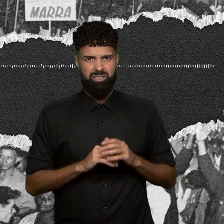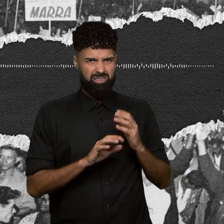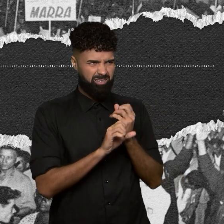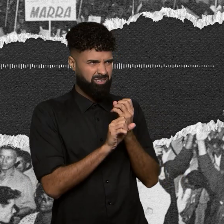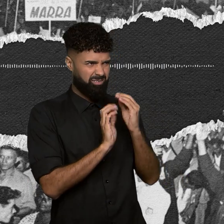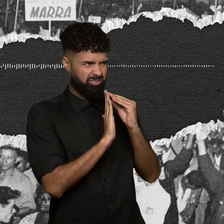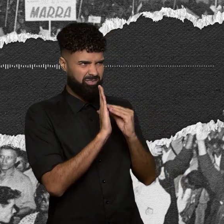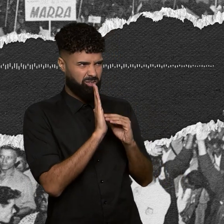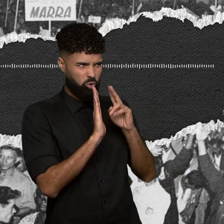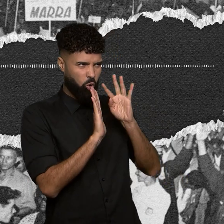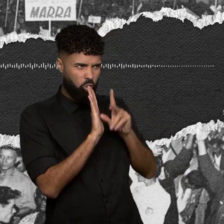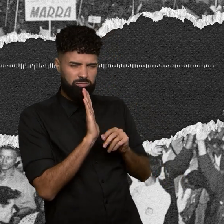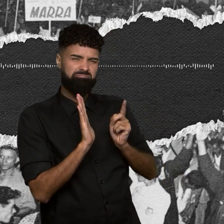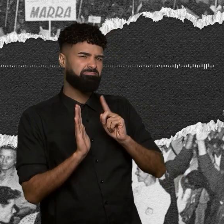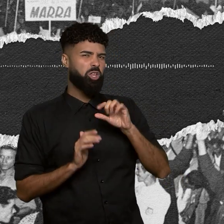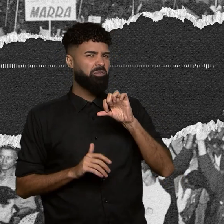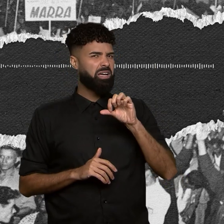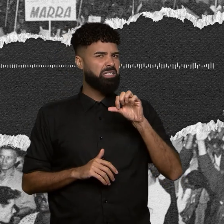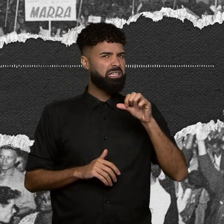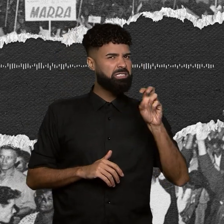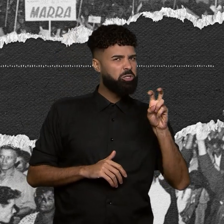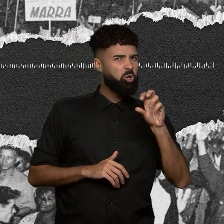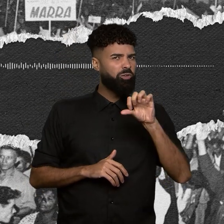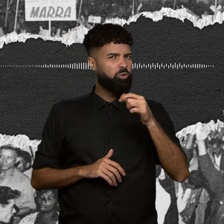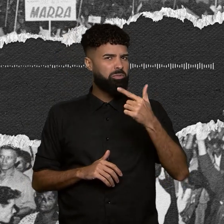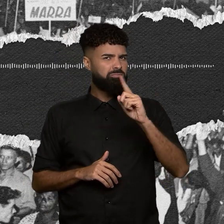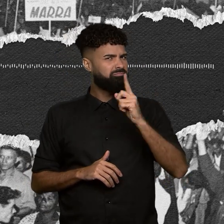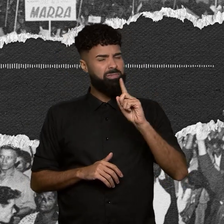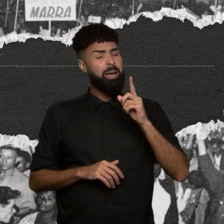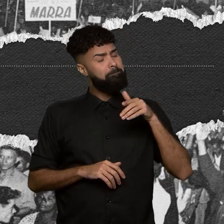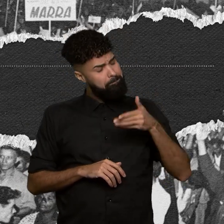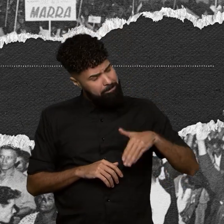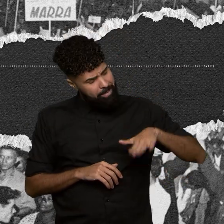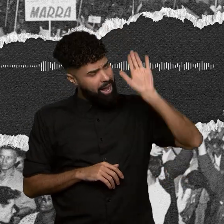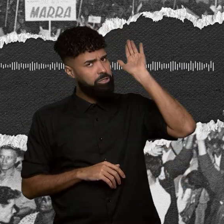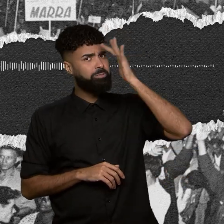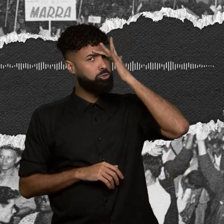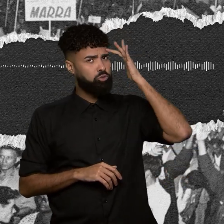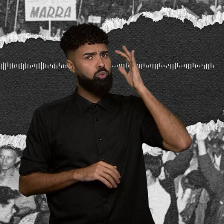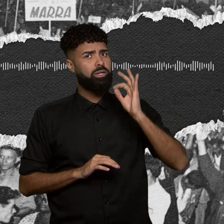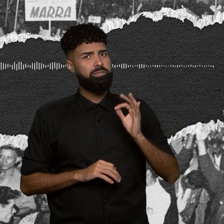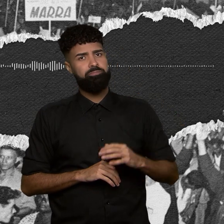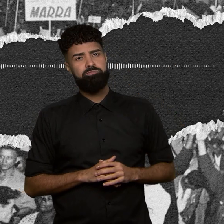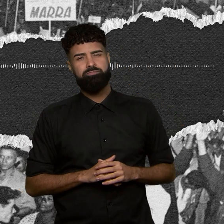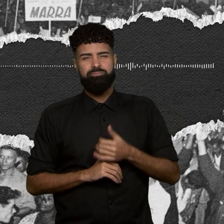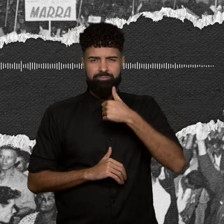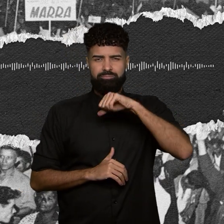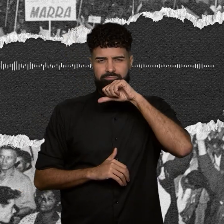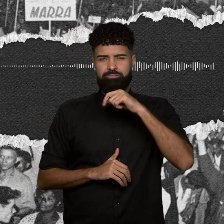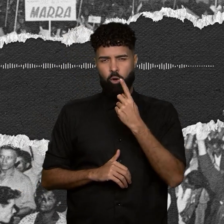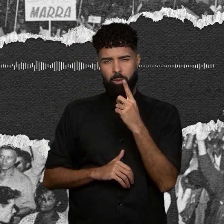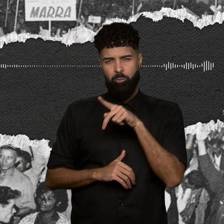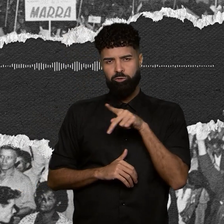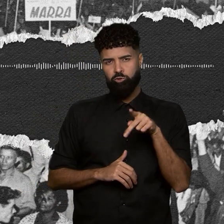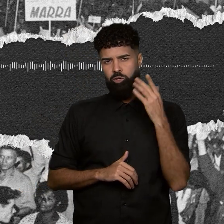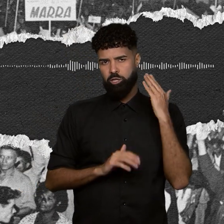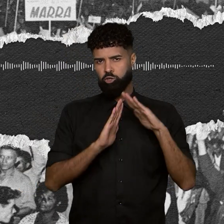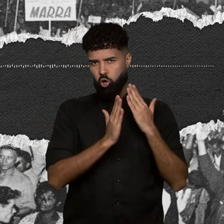Não foram só 95 ou 92 pessoas, foram muito mais. Minha mãe era uma das professoras da escola João Ramalho.